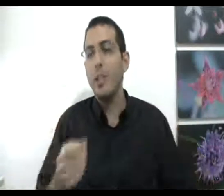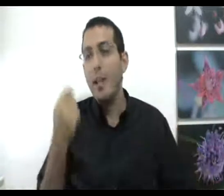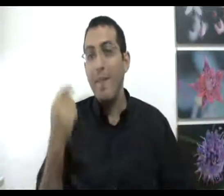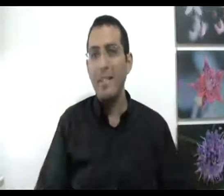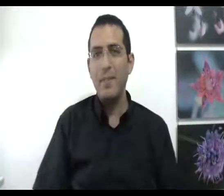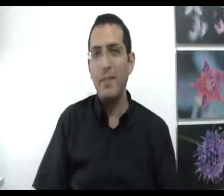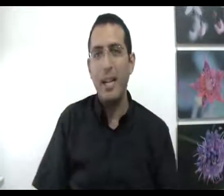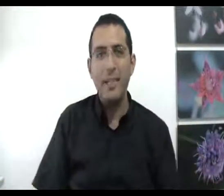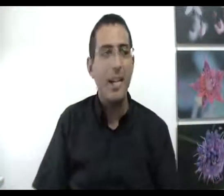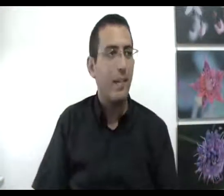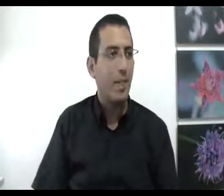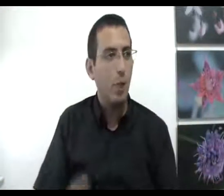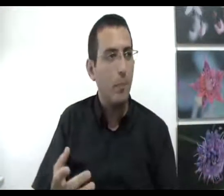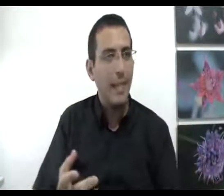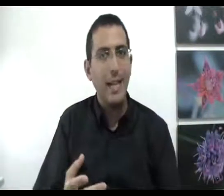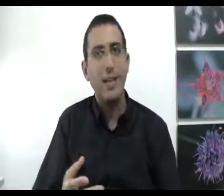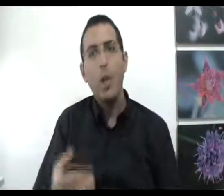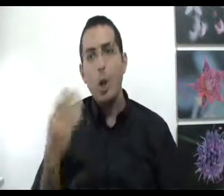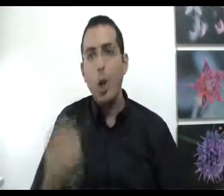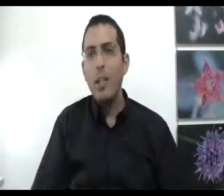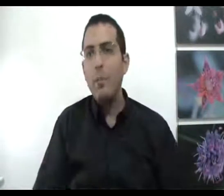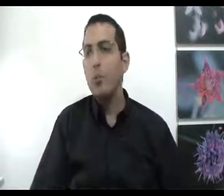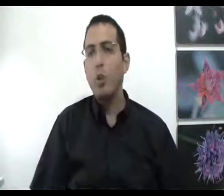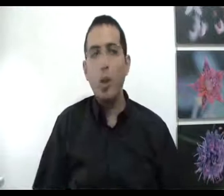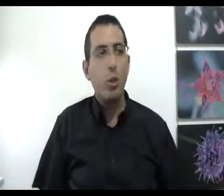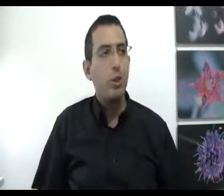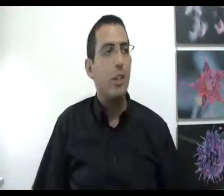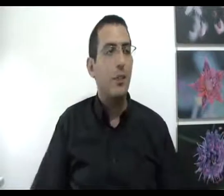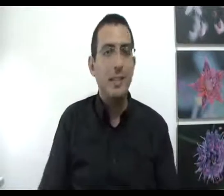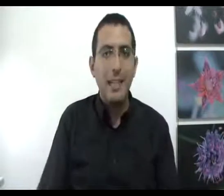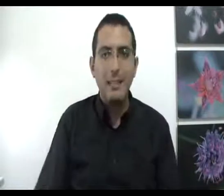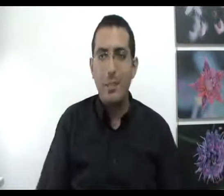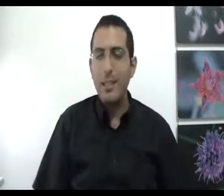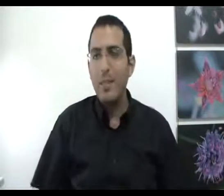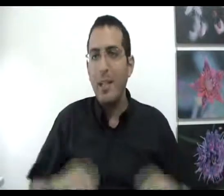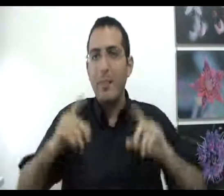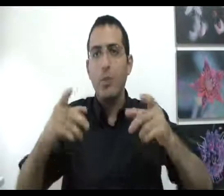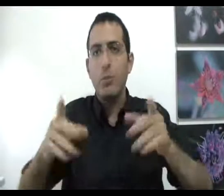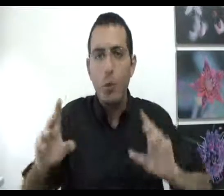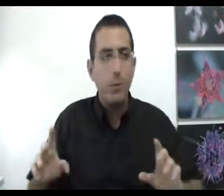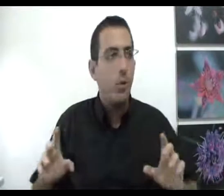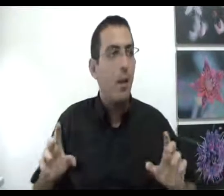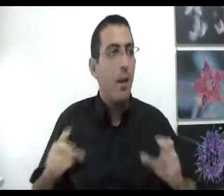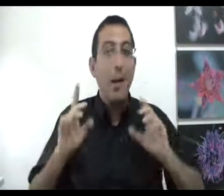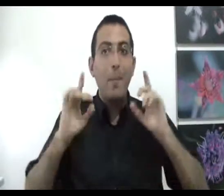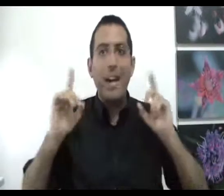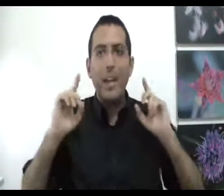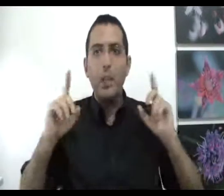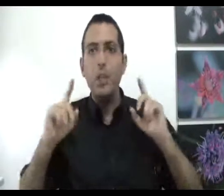וזה לא מטווקה חרדה הכוונה כל בעיה כל איבטות, כל קושי אתה רוצה להי עץ לבין אדם אתה חייב להיות הוא קודם כל ברמה הרגשית